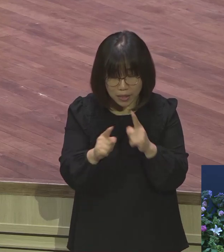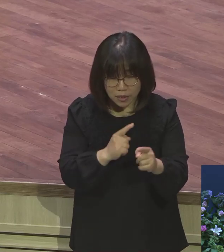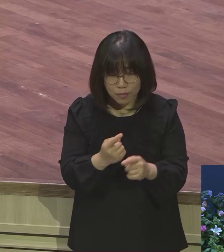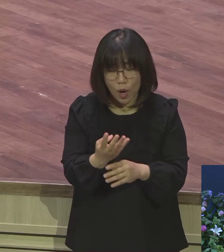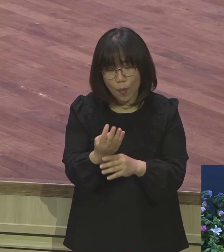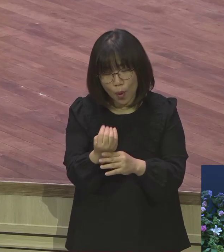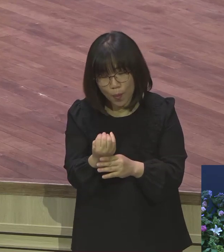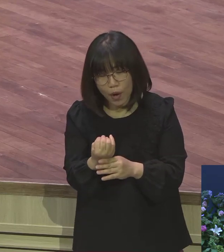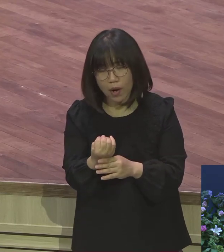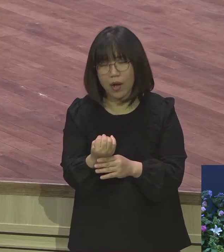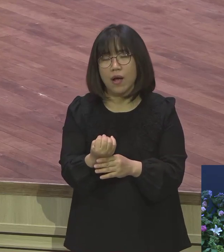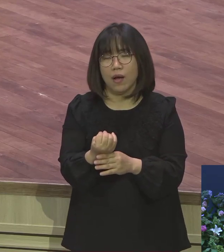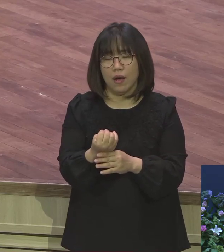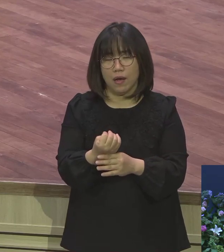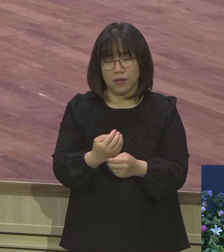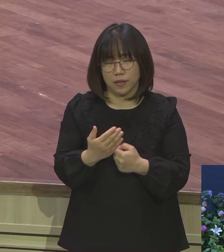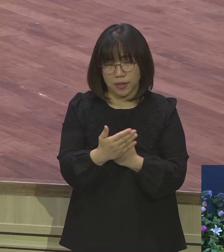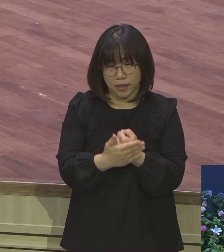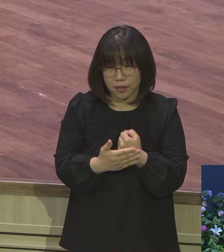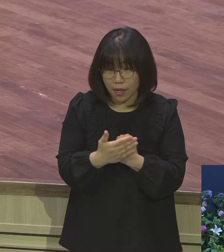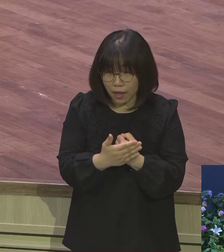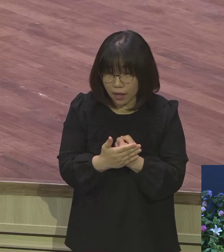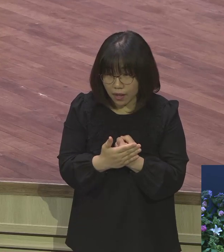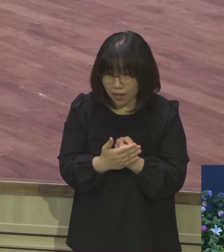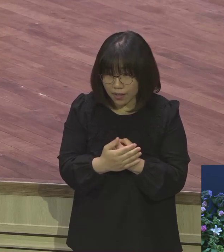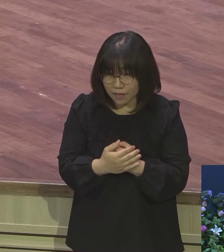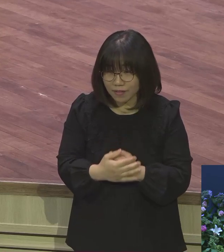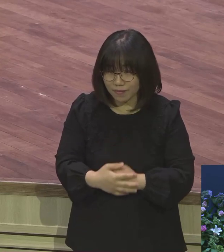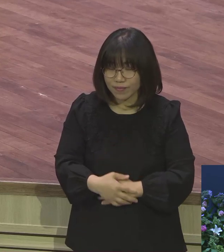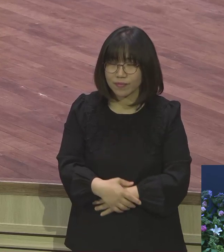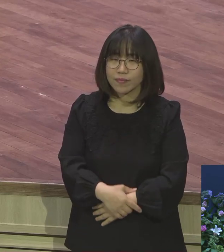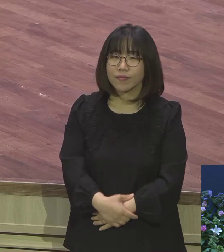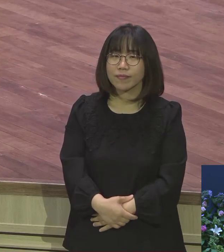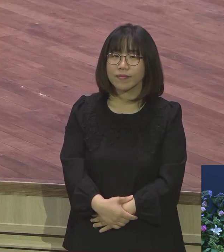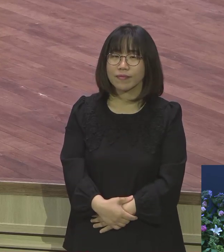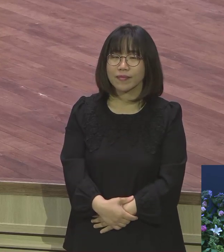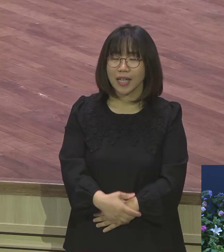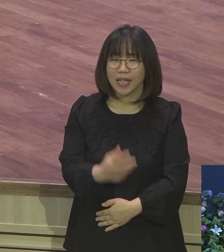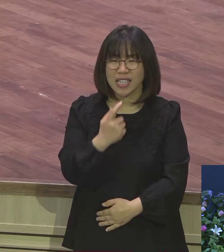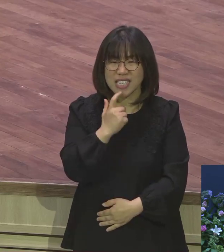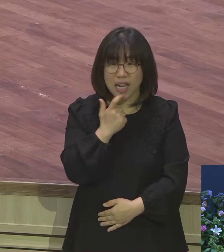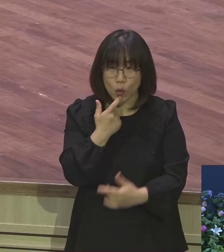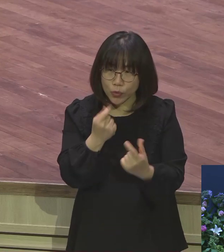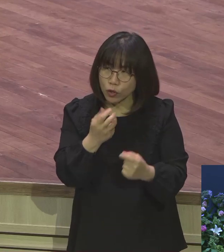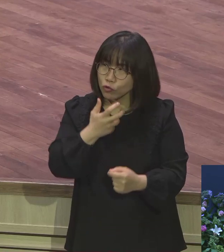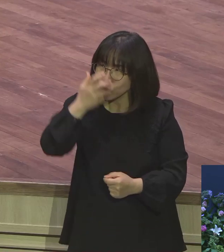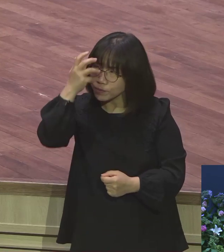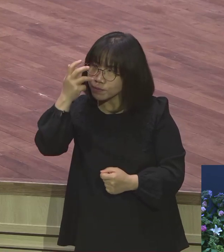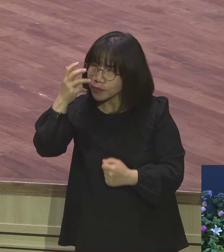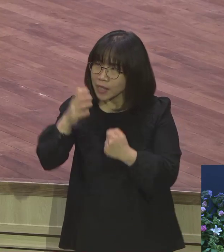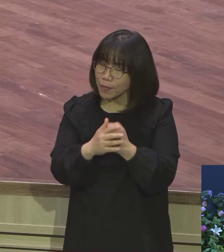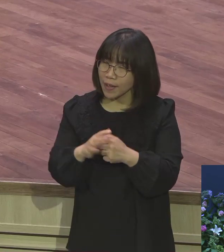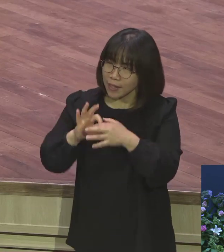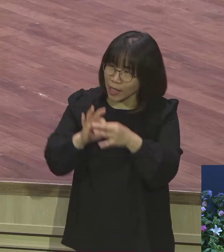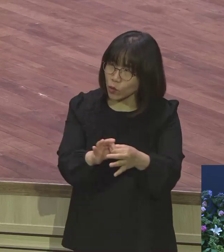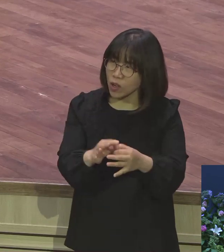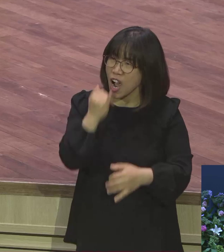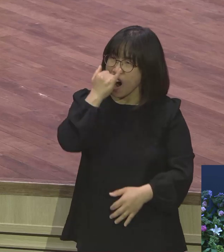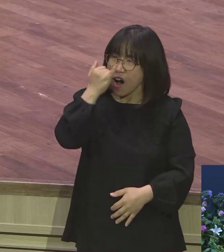아 야구도 꿈꿔 내가 꿈을 꿔야지 꿈이 안 꿔지 계속 자야지 꿈꾸도록 그걸 이제